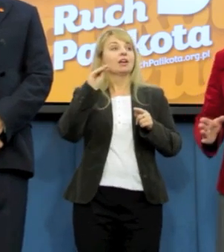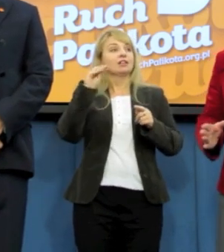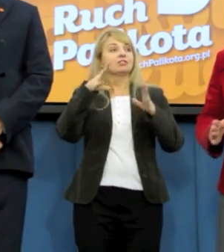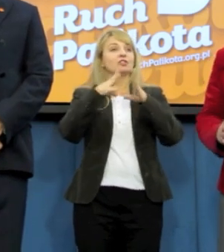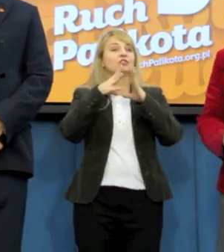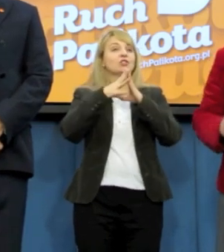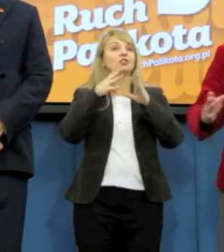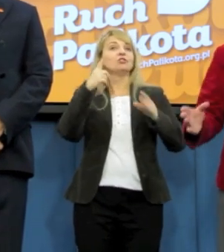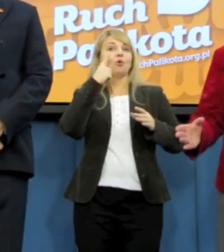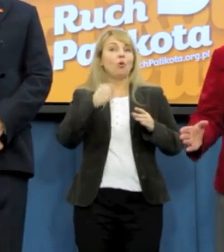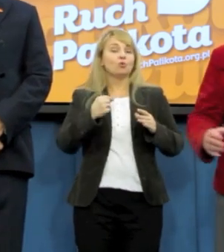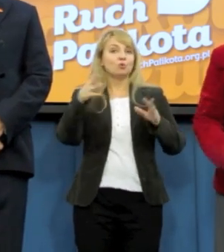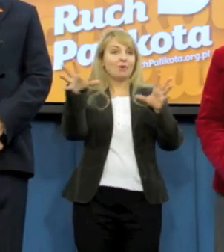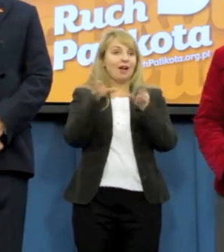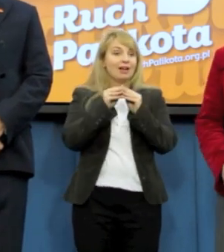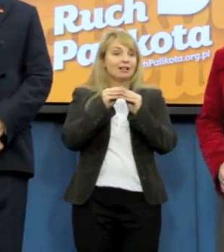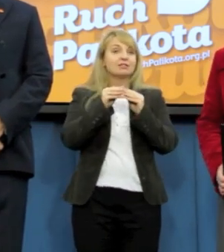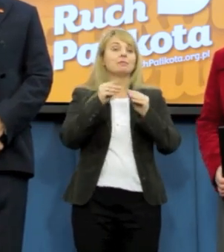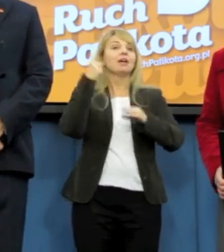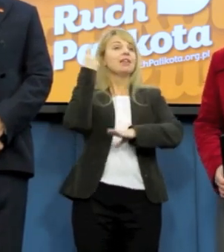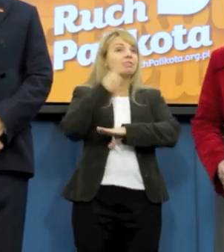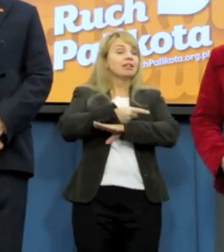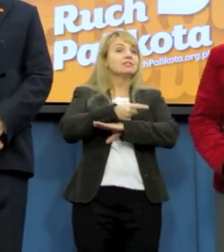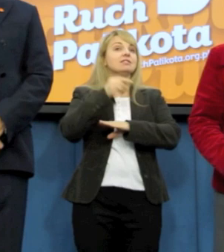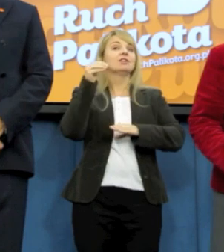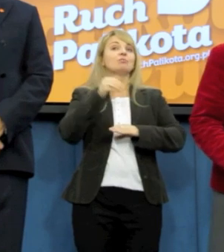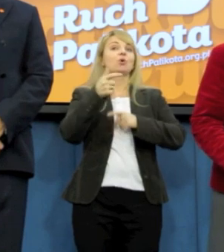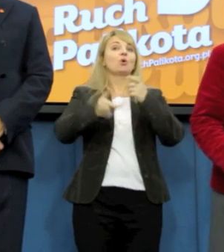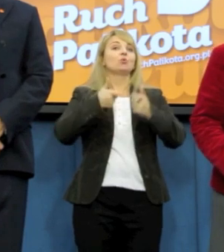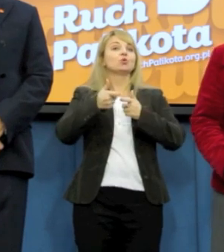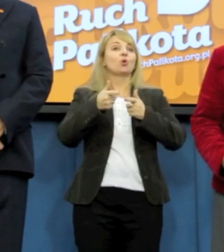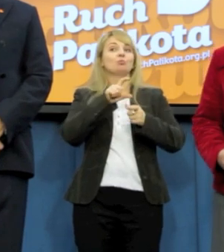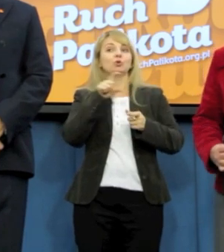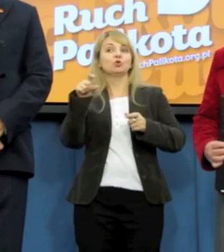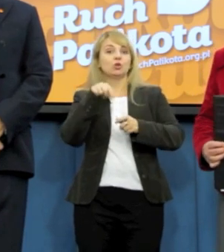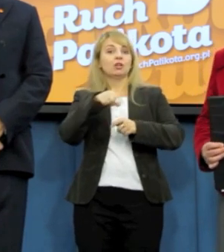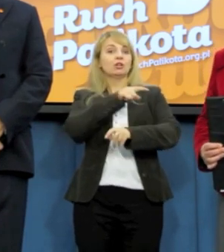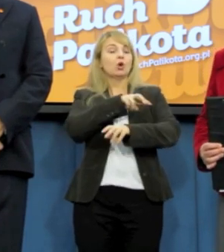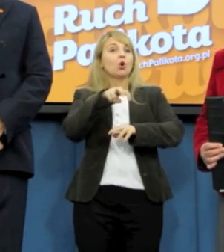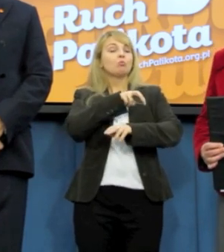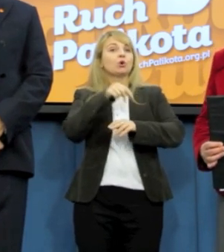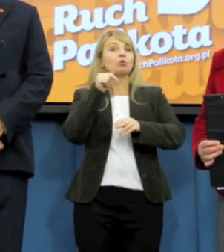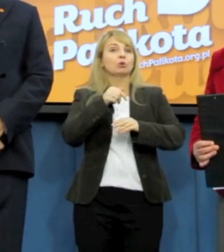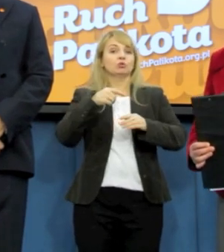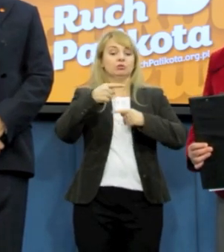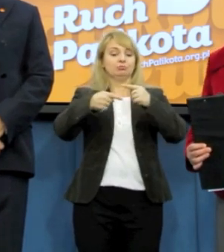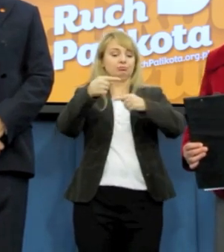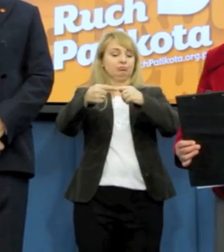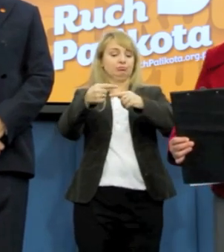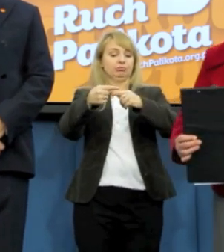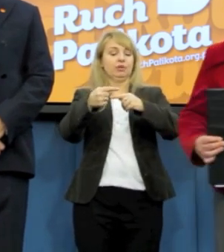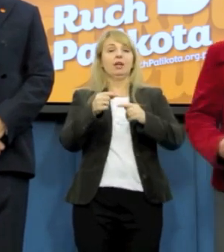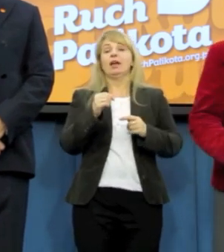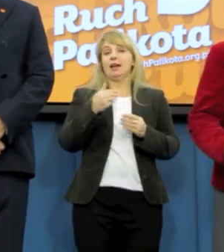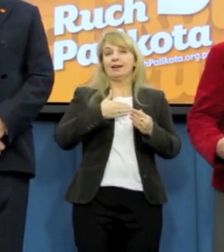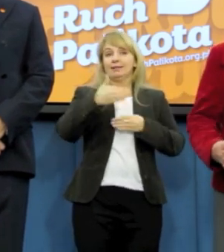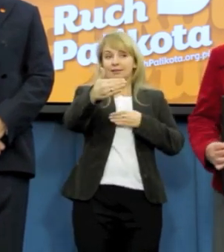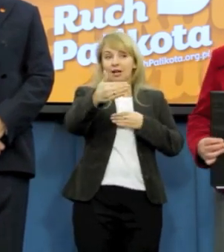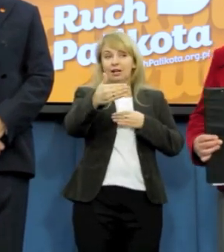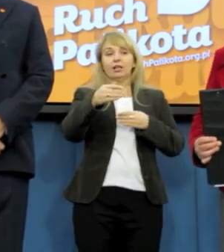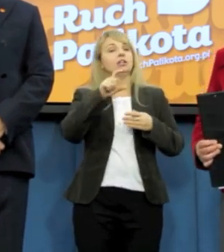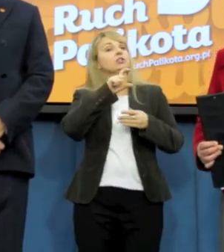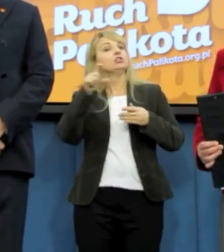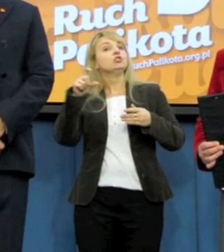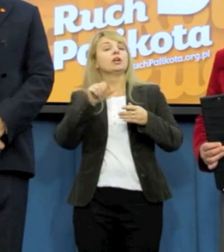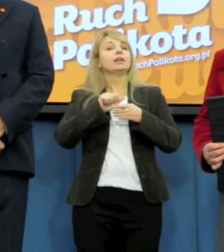decyduje o tym, czy jakiś projekt może być procedowany. No i wreszcie kwestia arbitralności tych opinii, ponieważ nie ma